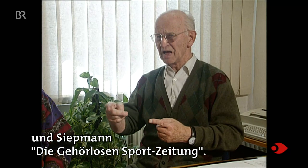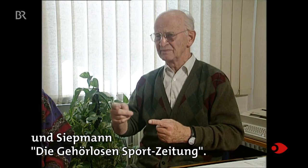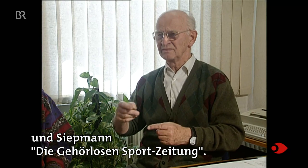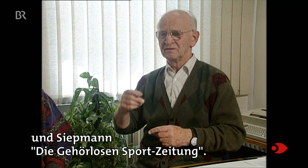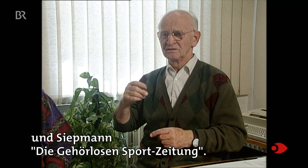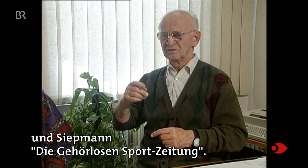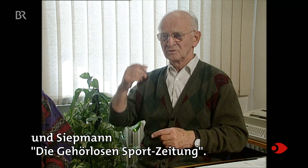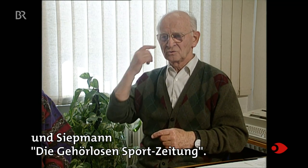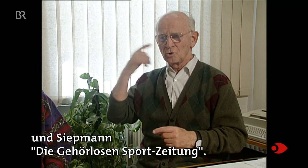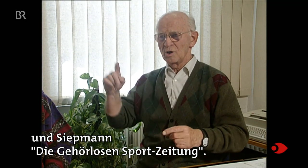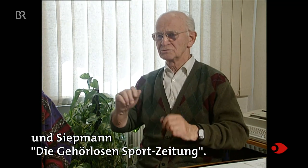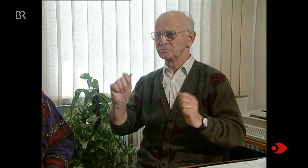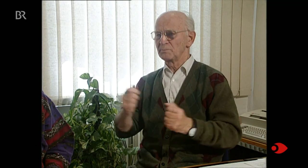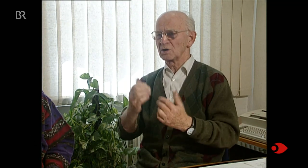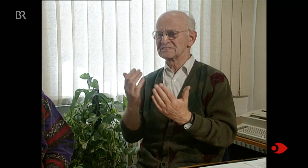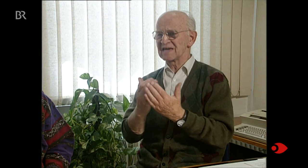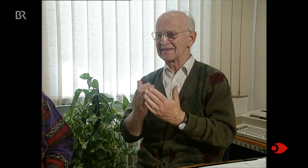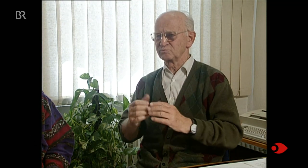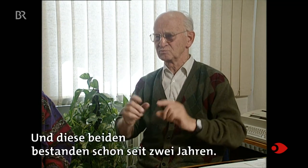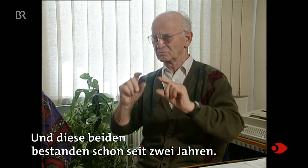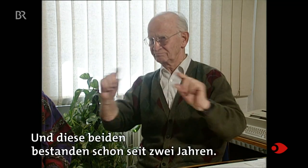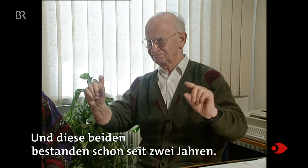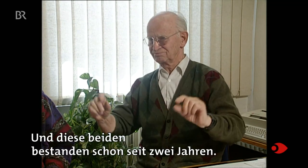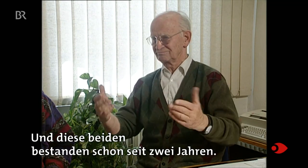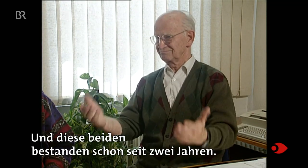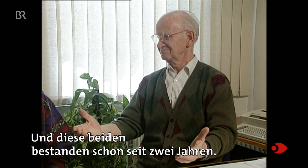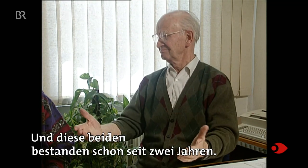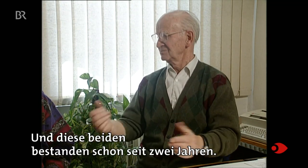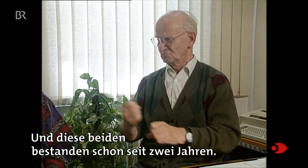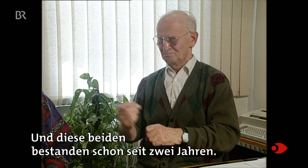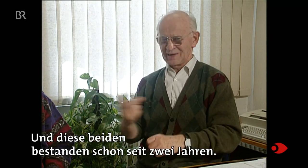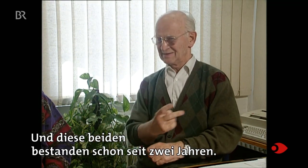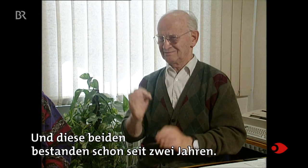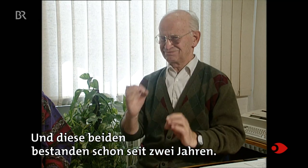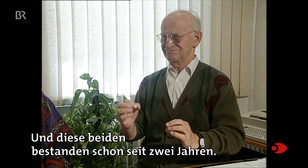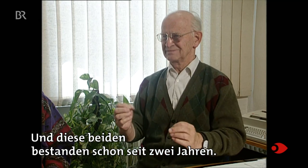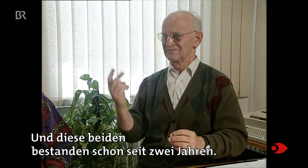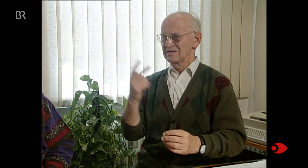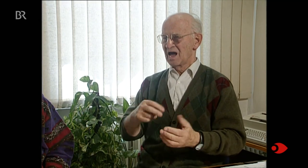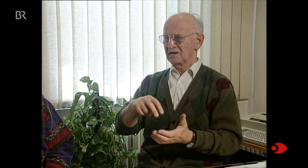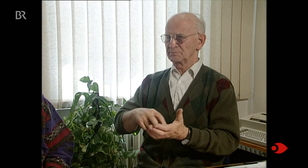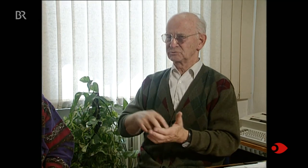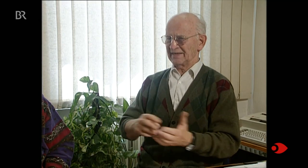die Gehörlosen-Sportzeitung. Und diese beiden bestanden schon seit zwei Jahren. Und